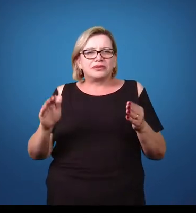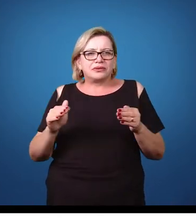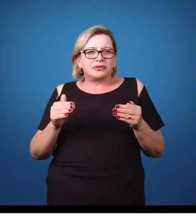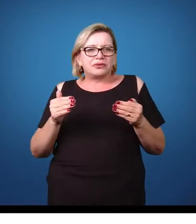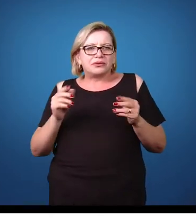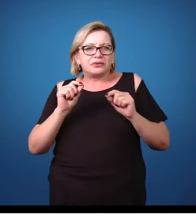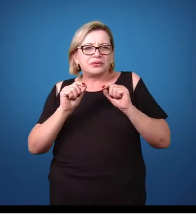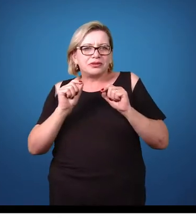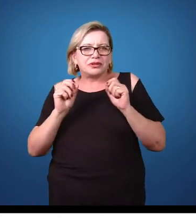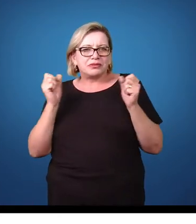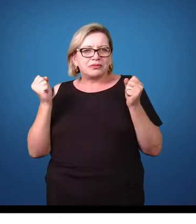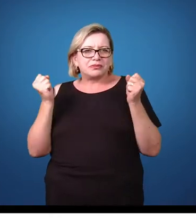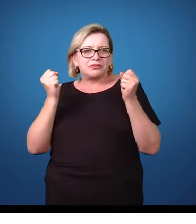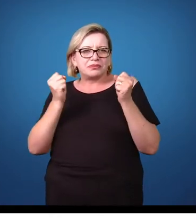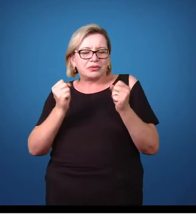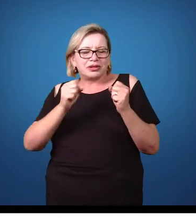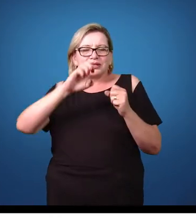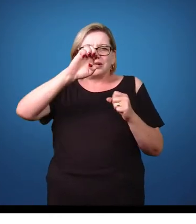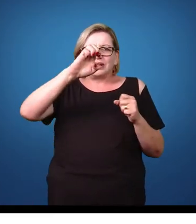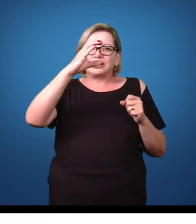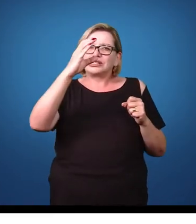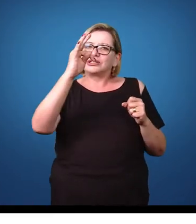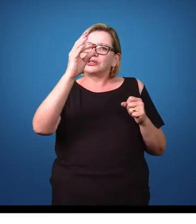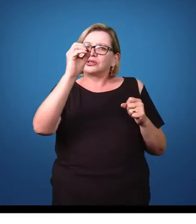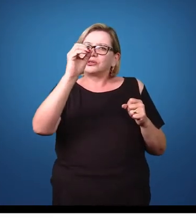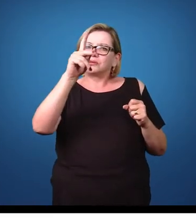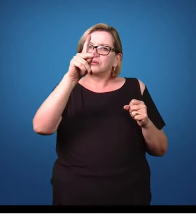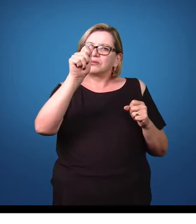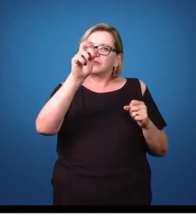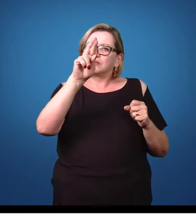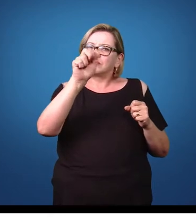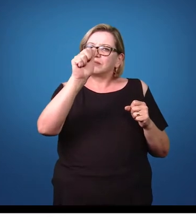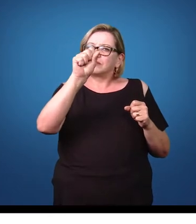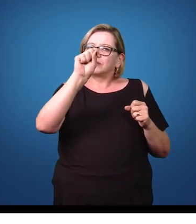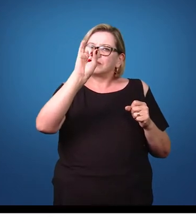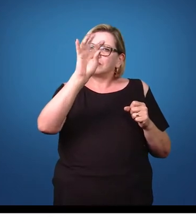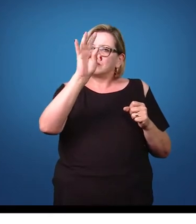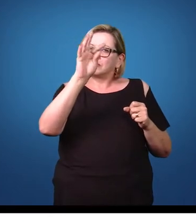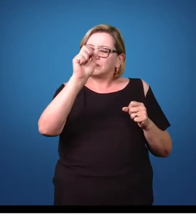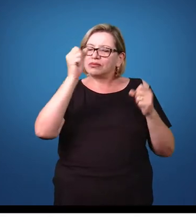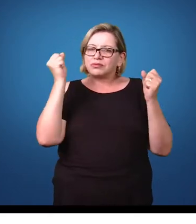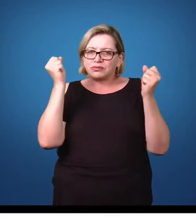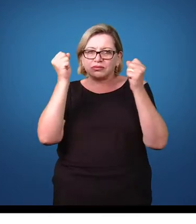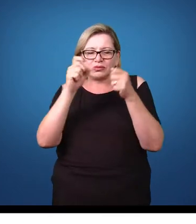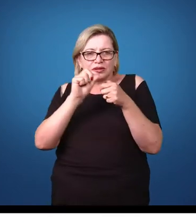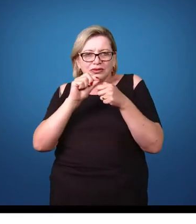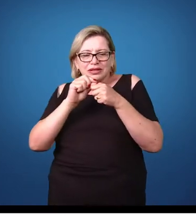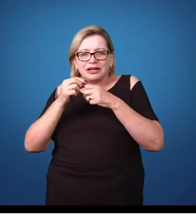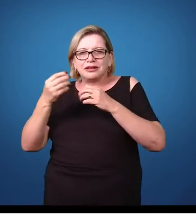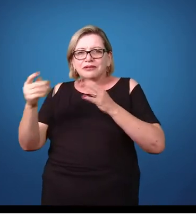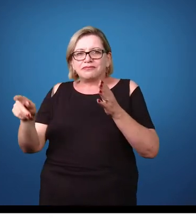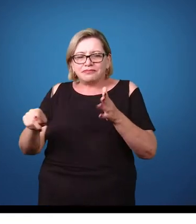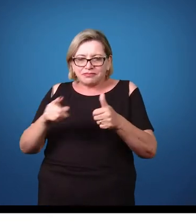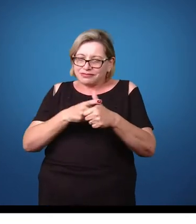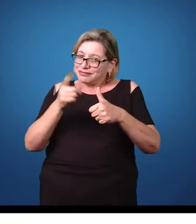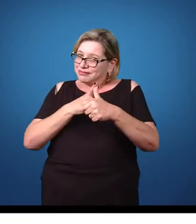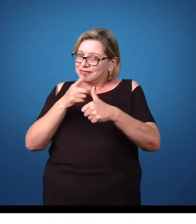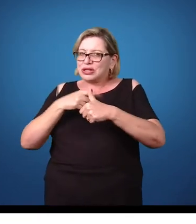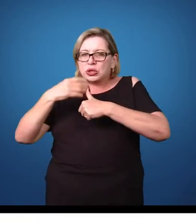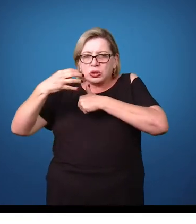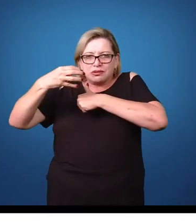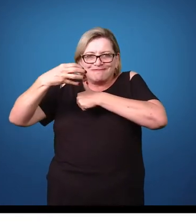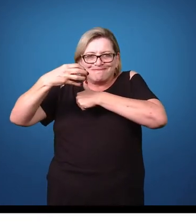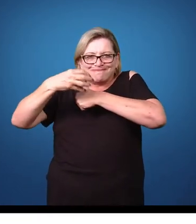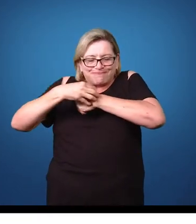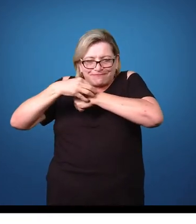injúrias um artrópodo, no caso um ectoparasita, pode causar ao hospedeiro? Primeiro, que ele se adere ao